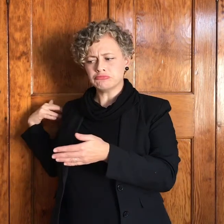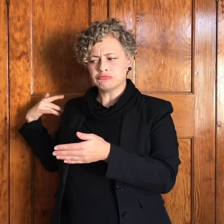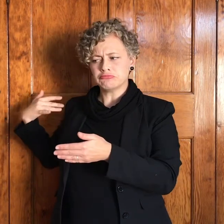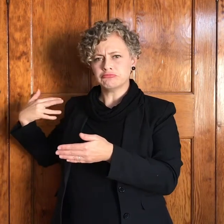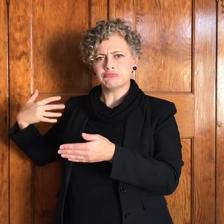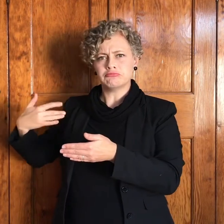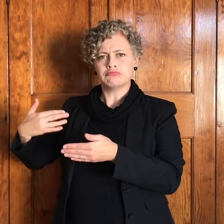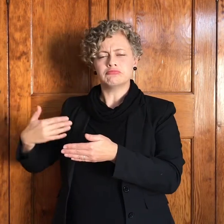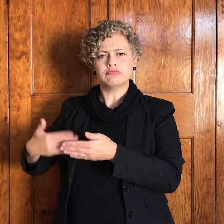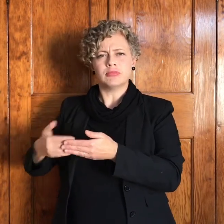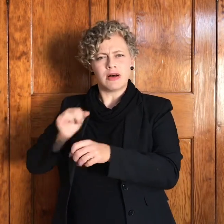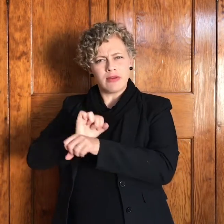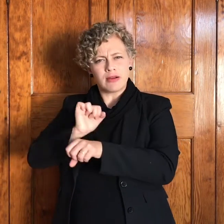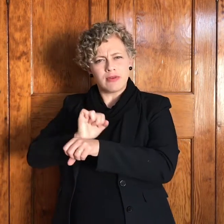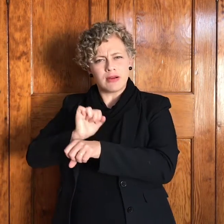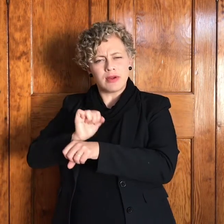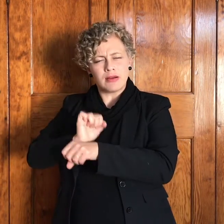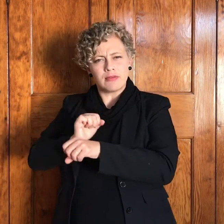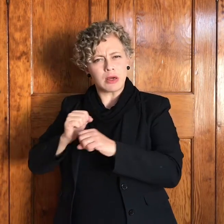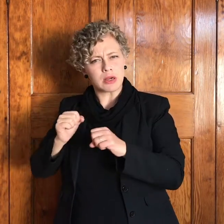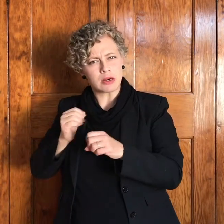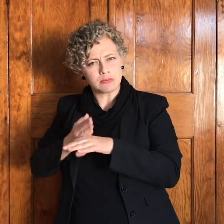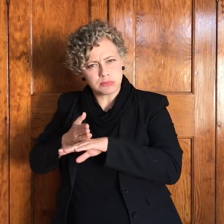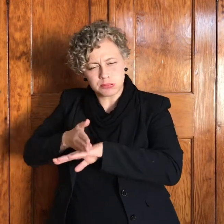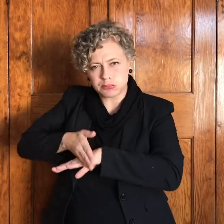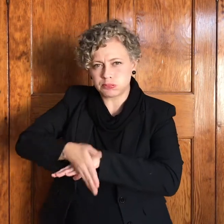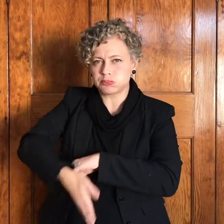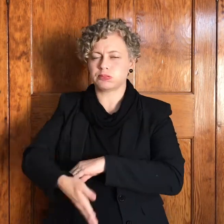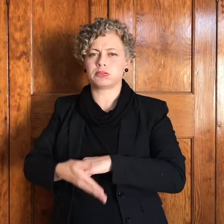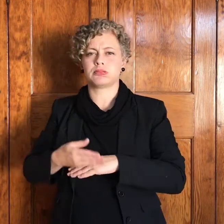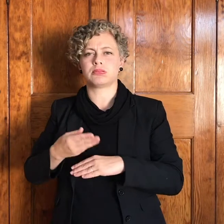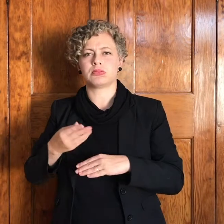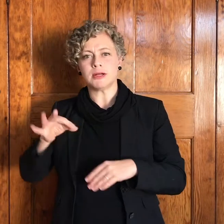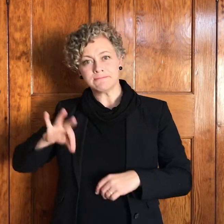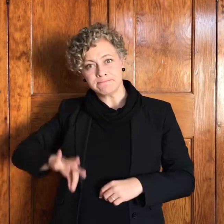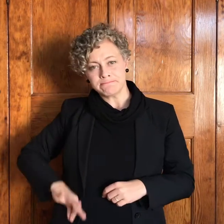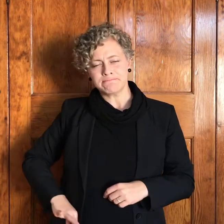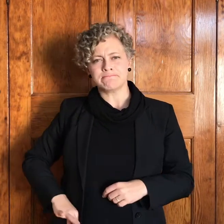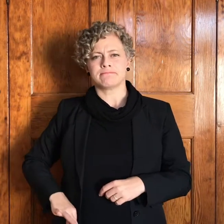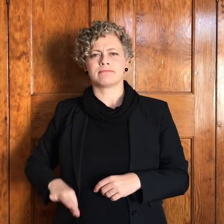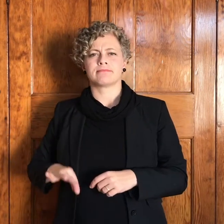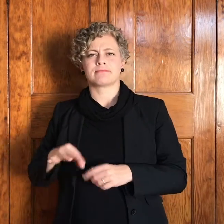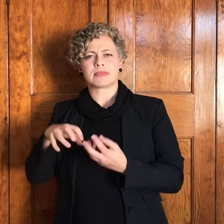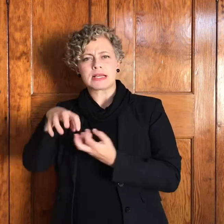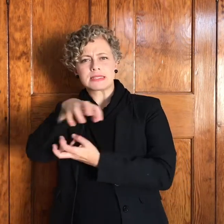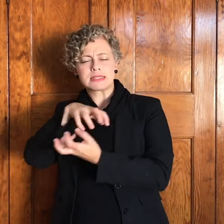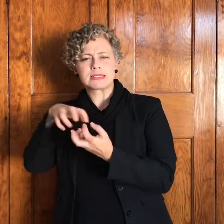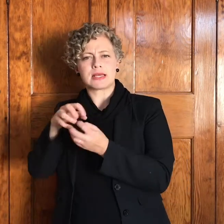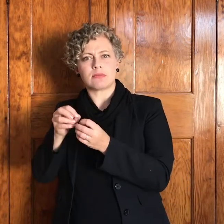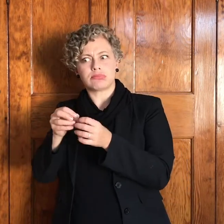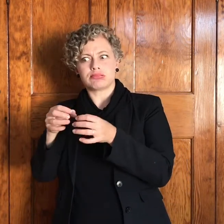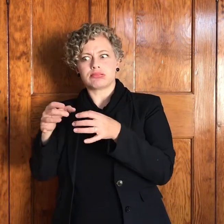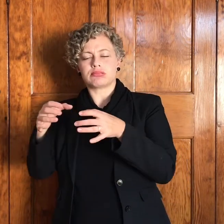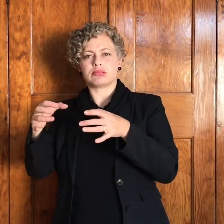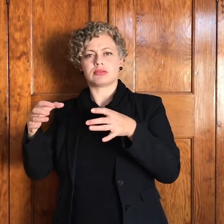en sy gesin het uitgebrei en uiterlijk lyk het na een enorme succes verhaal maar binnen